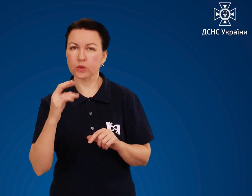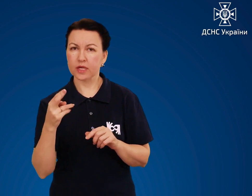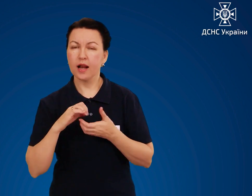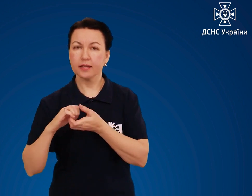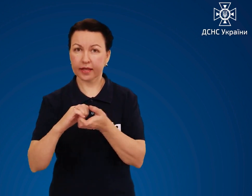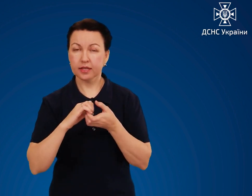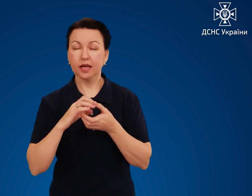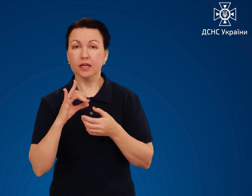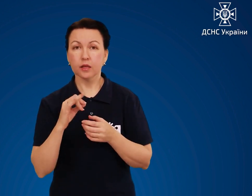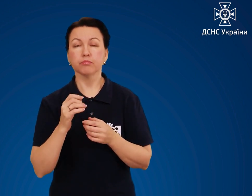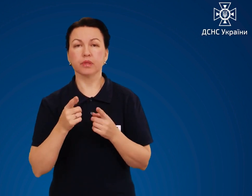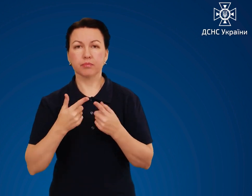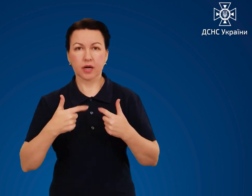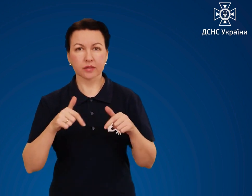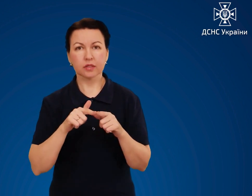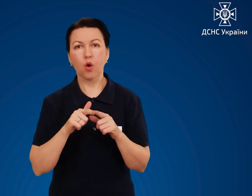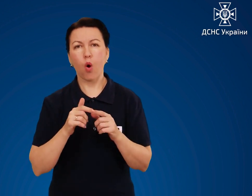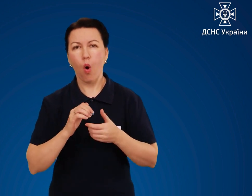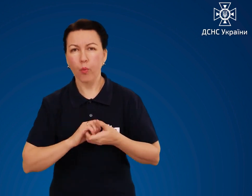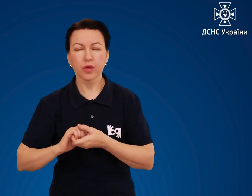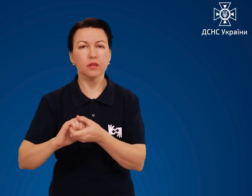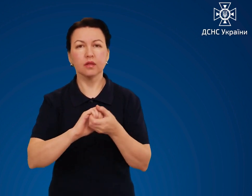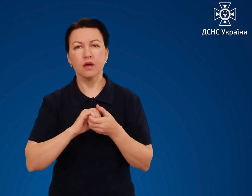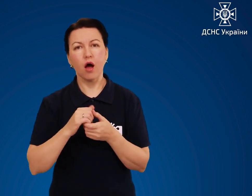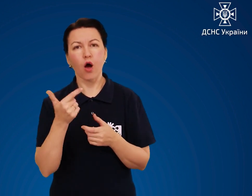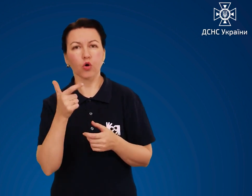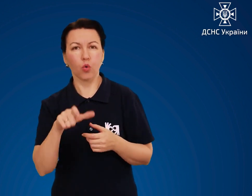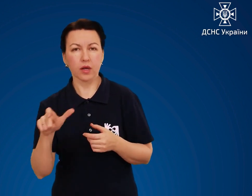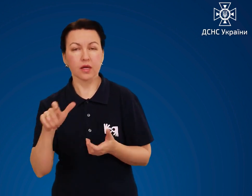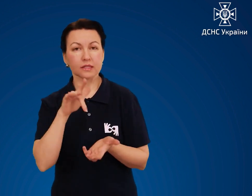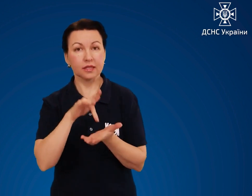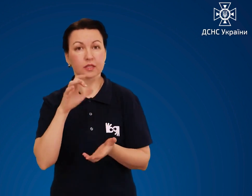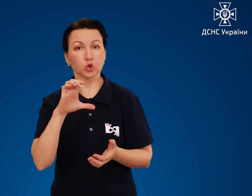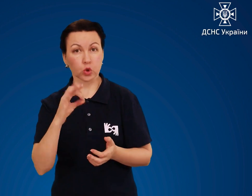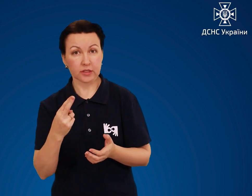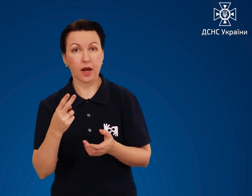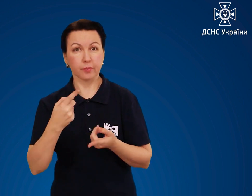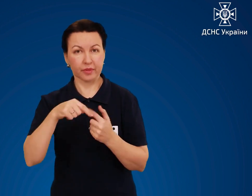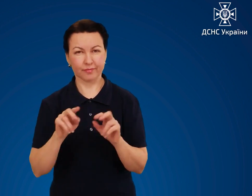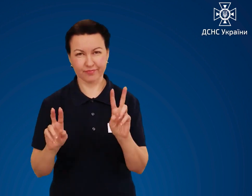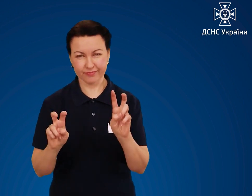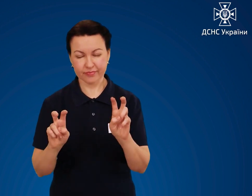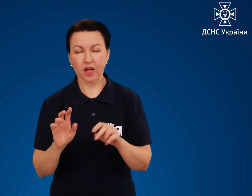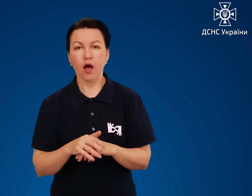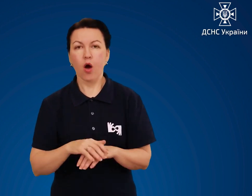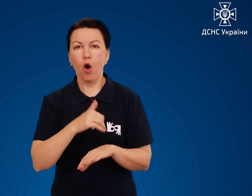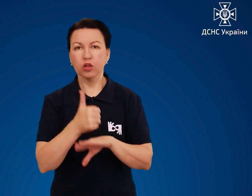та підприємством об'єднання громадян Центр соціального бізнесу на головному веб-порталі ДСНС